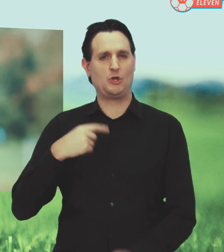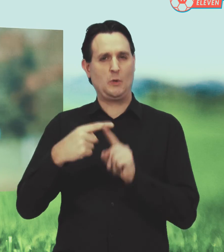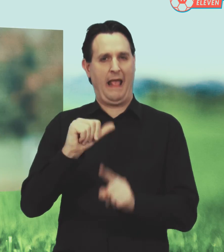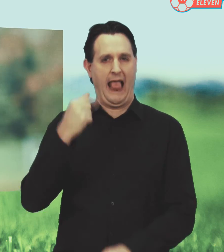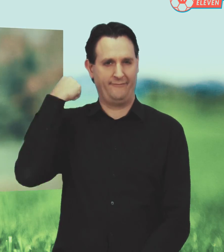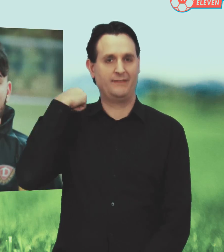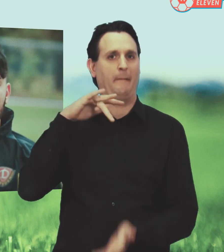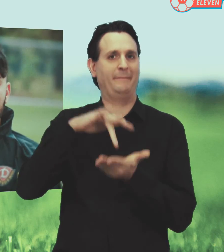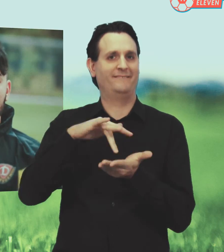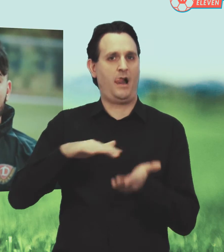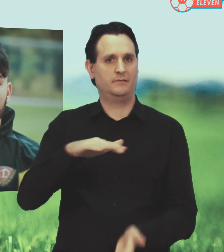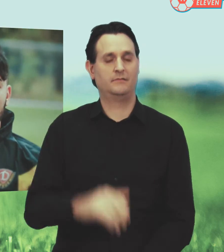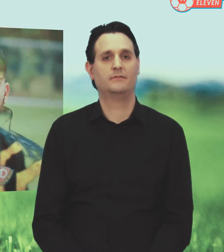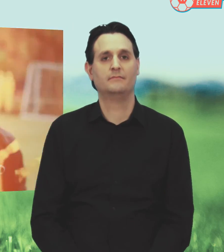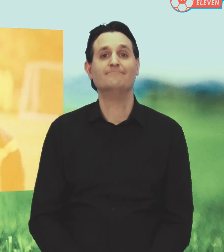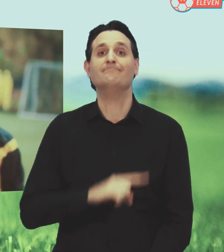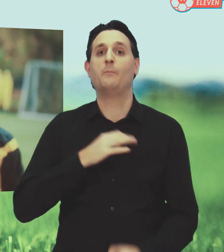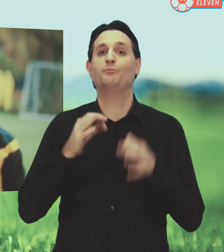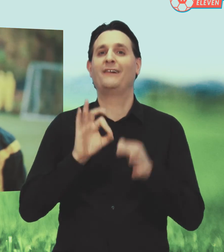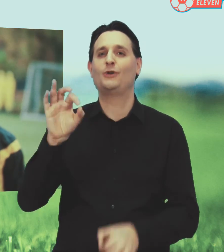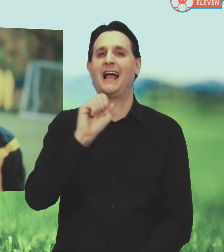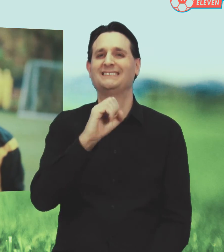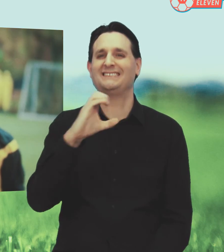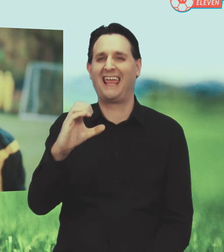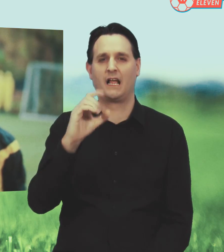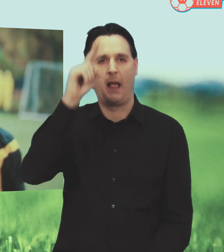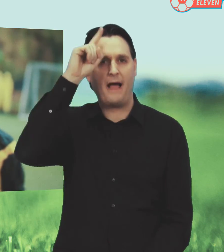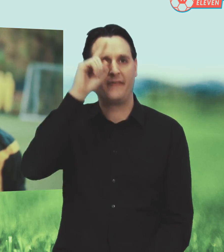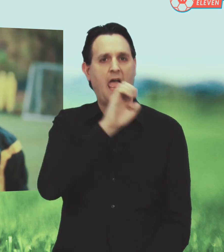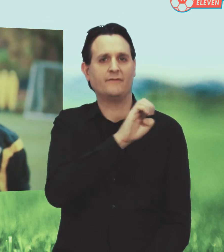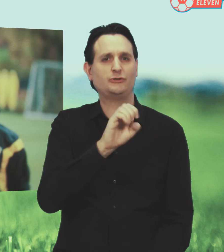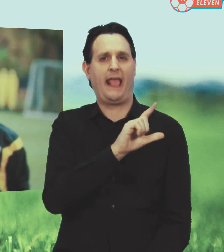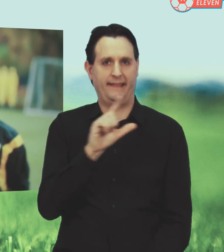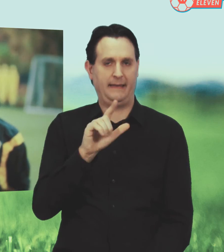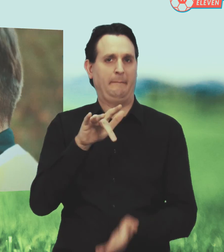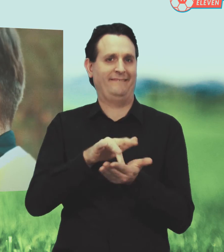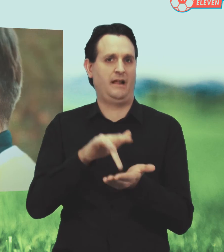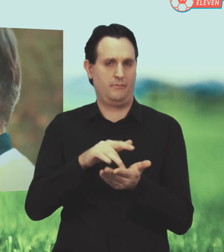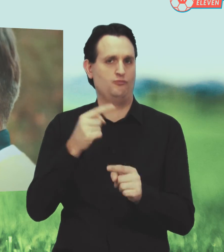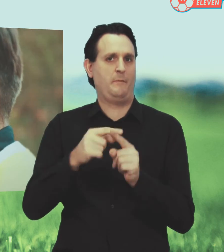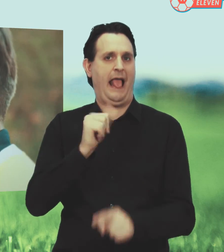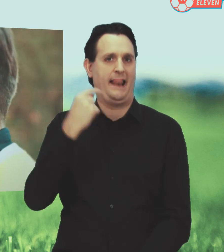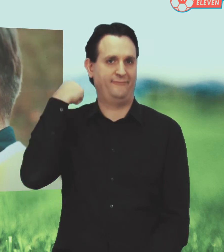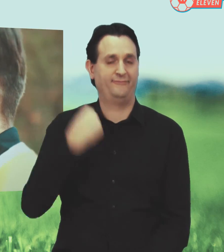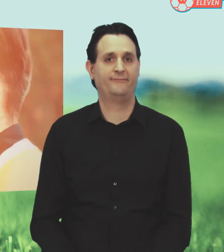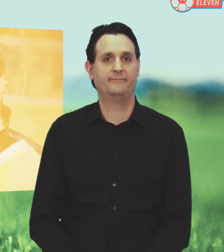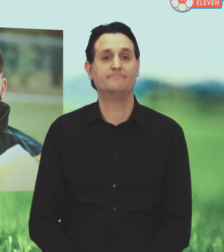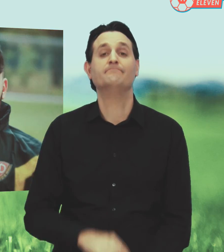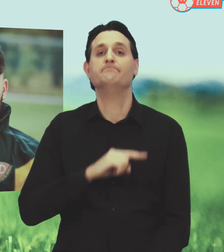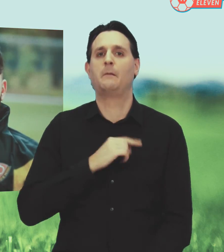Nummer 11 und spiele im Mittelfeld. Ich spiele bei SC Gemeinde Erfstadt Lechenich, Mittelfeld und ich trage die Nummer 11. Ich bin